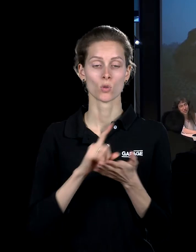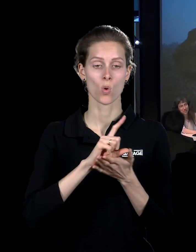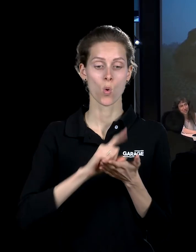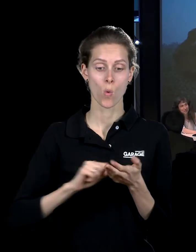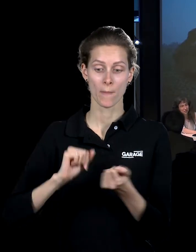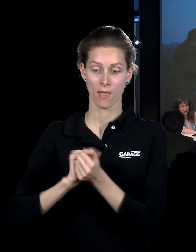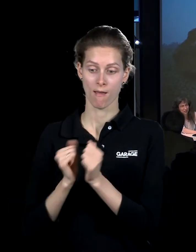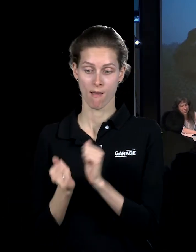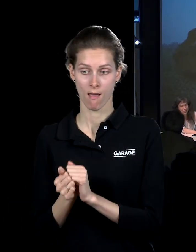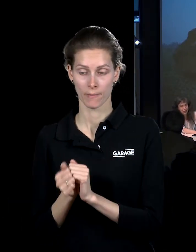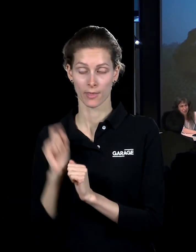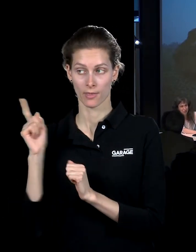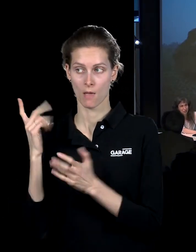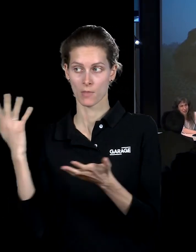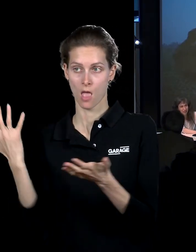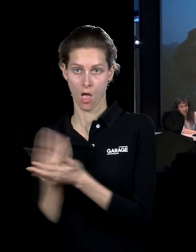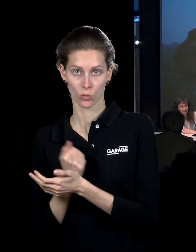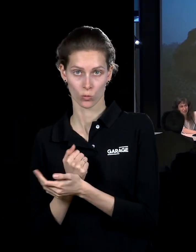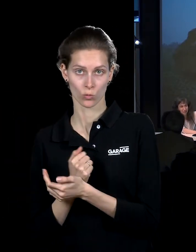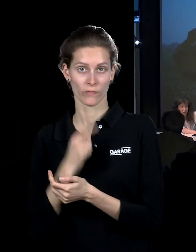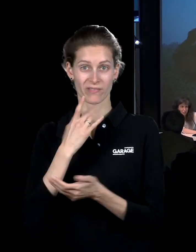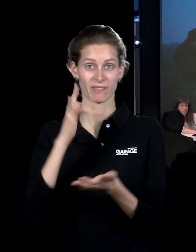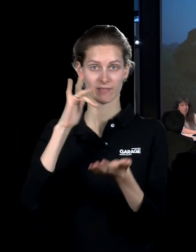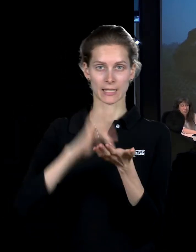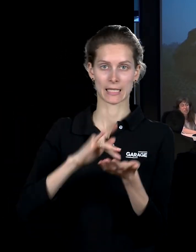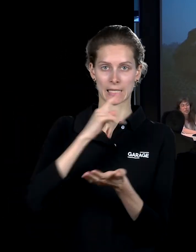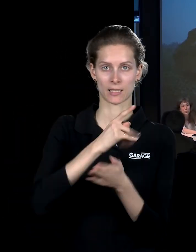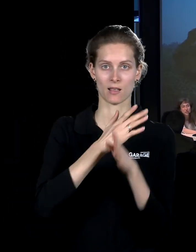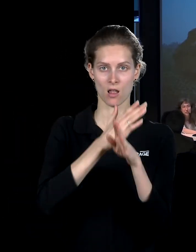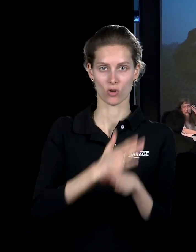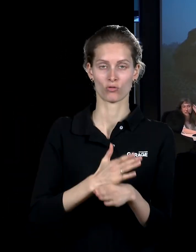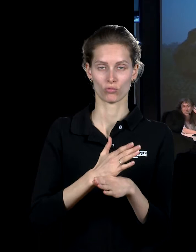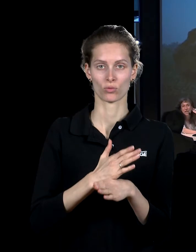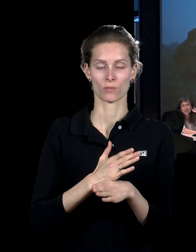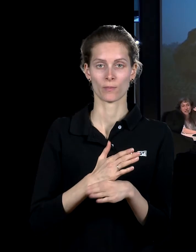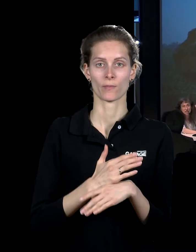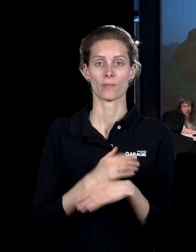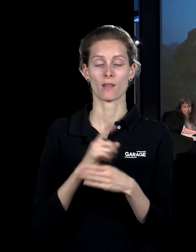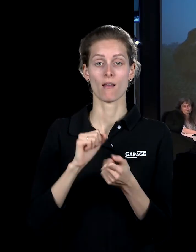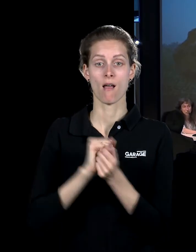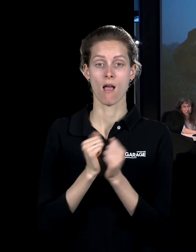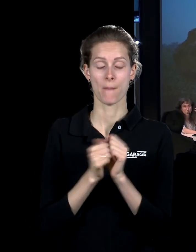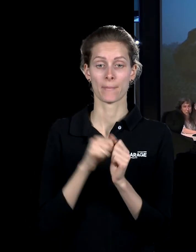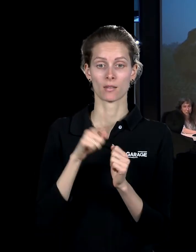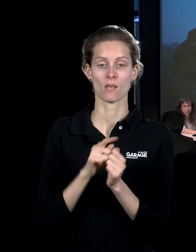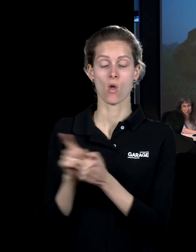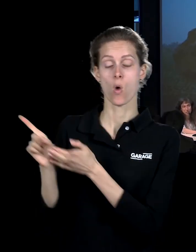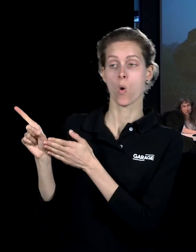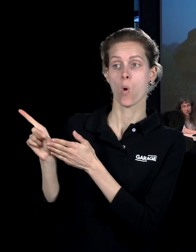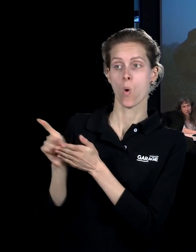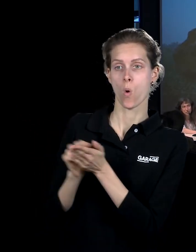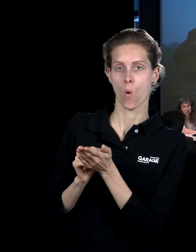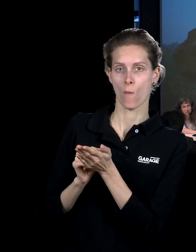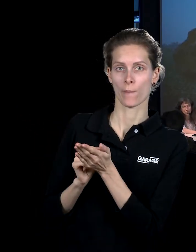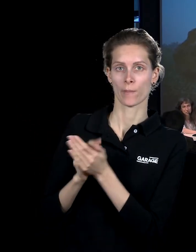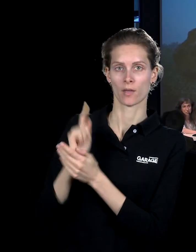они там нашли. Вот этот камень, который лежит в центре этого павильона, скажем так. И копия этого камня образует